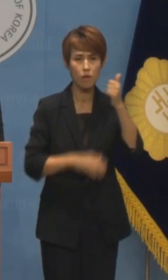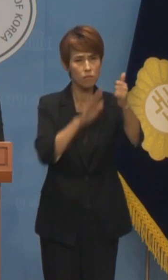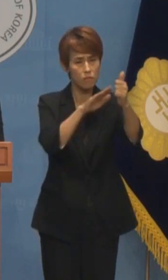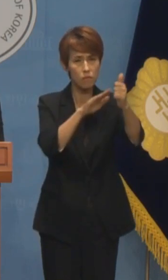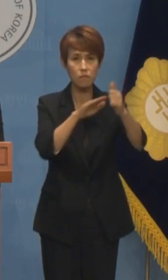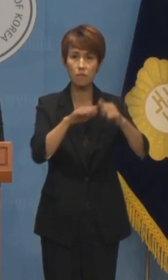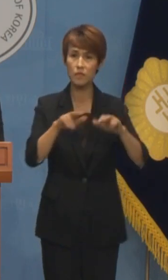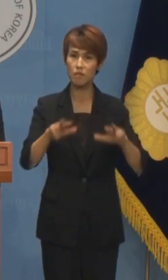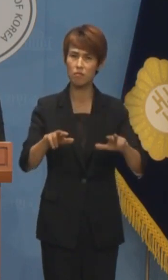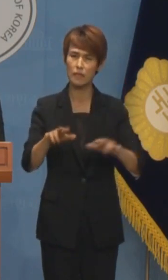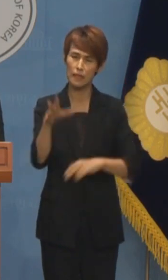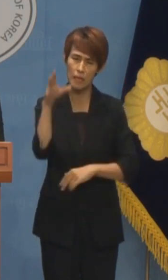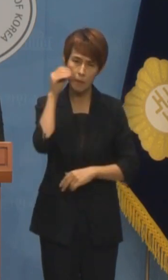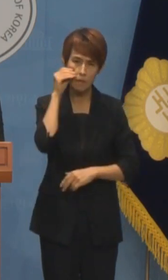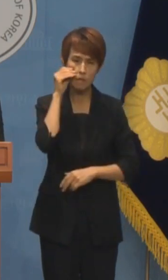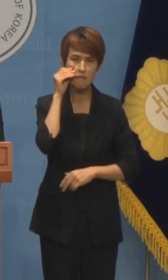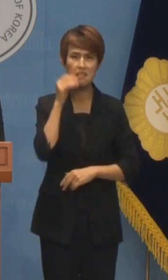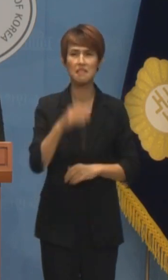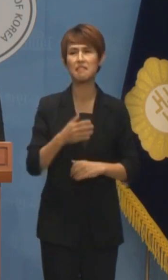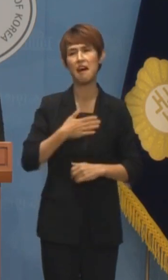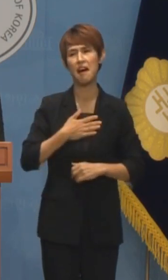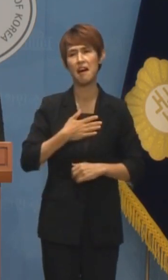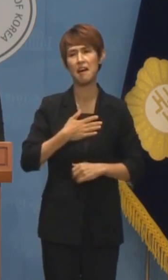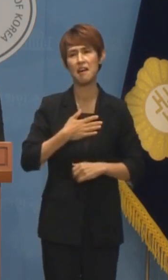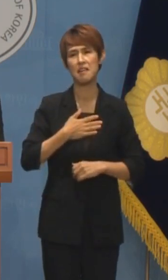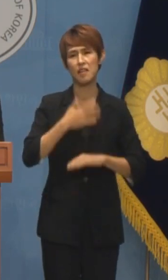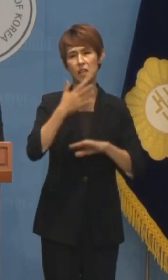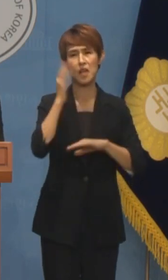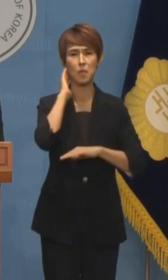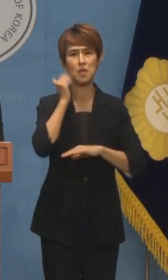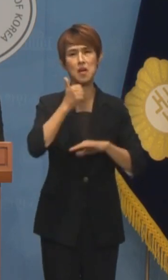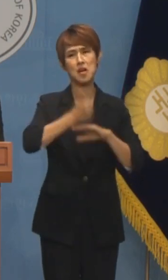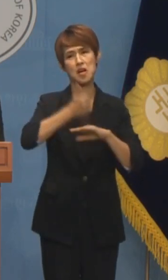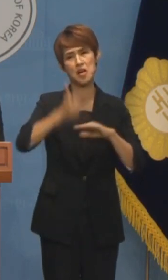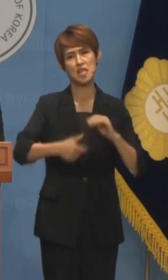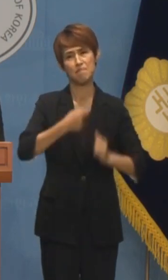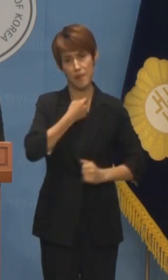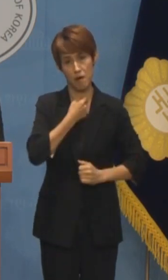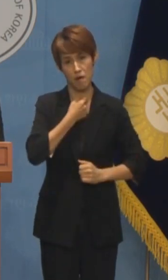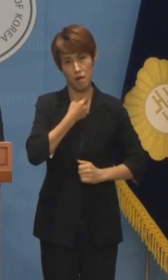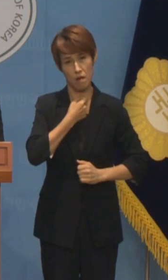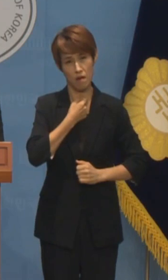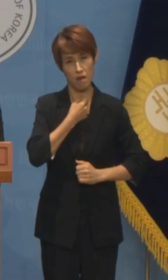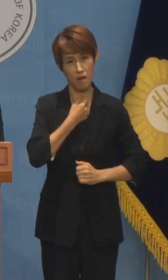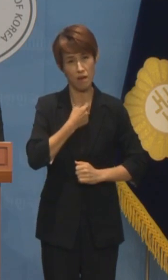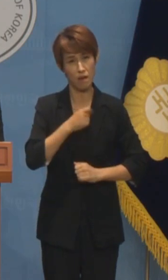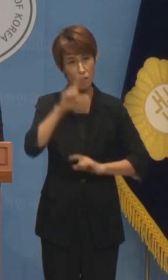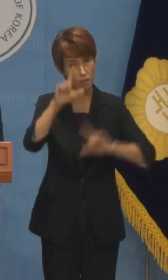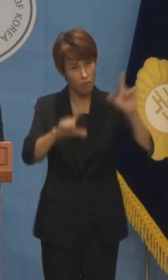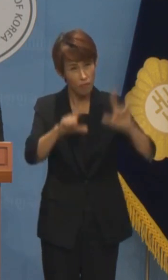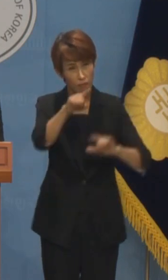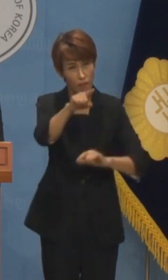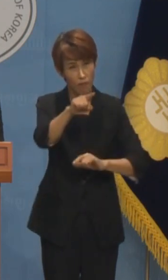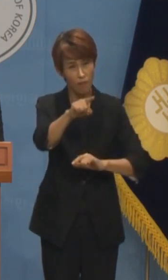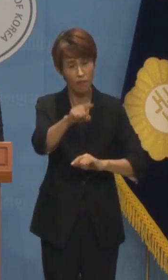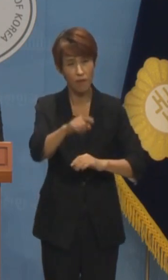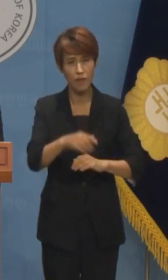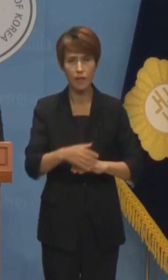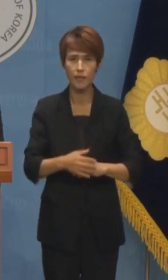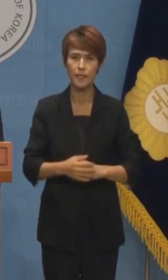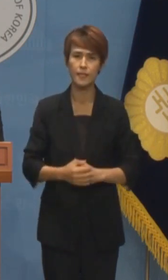제발 탄핵시켜달라고 잘못 올랐으니 내려가고 싶다고 온 힘을 다하여